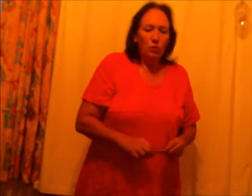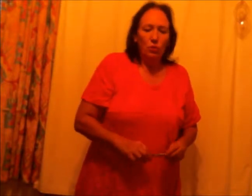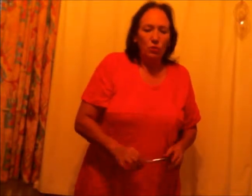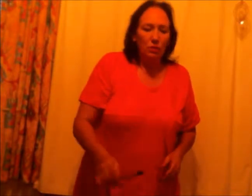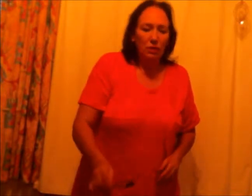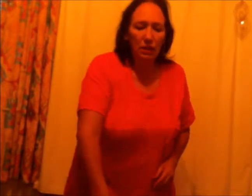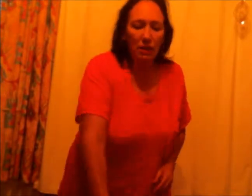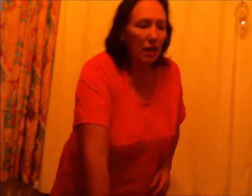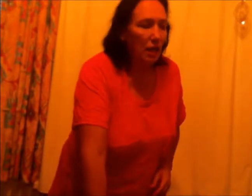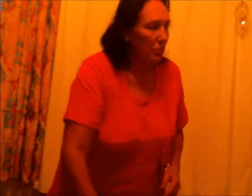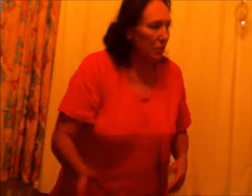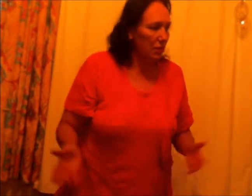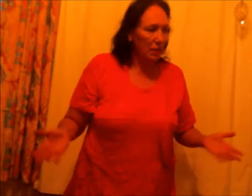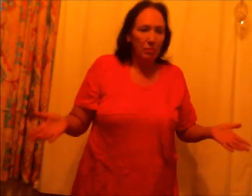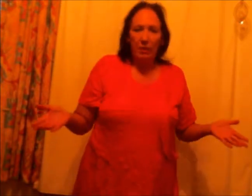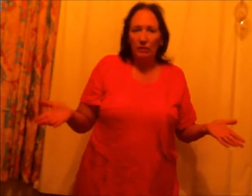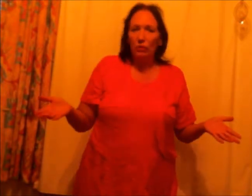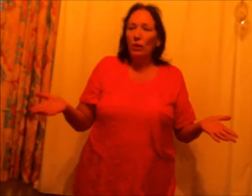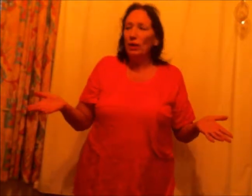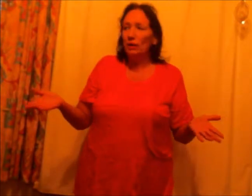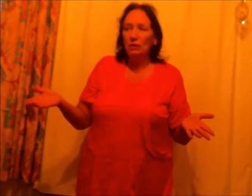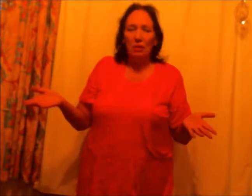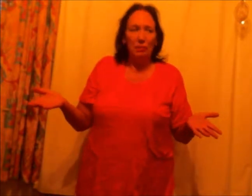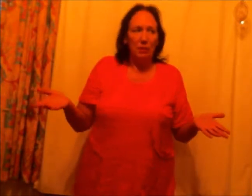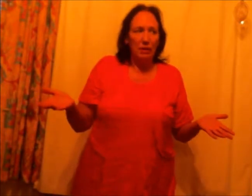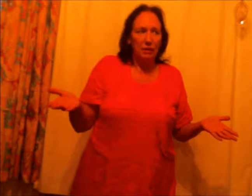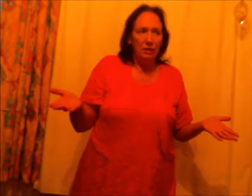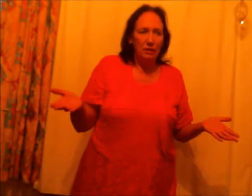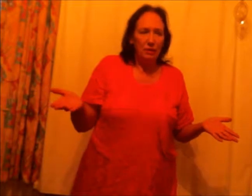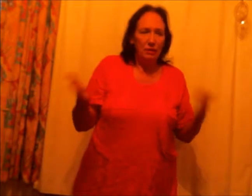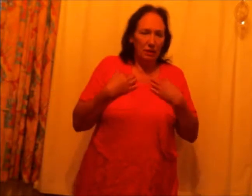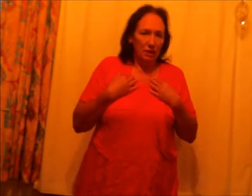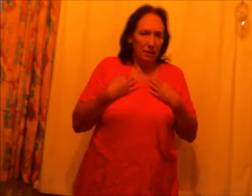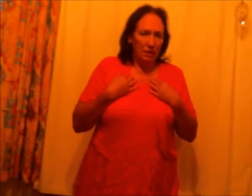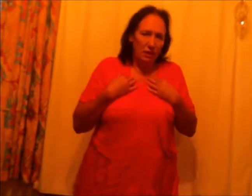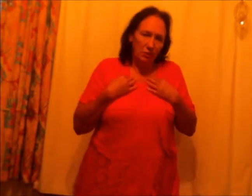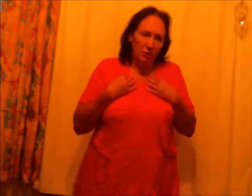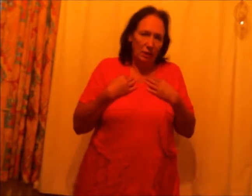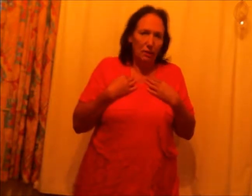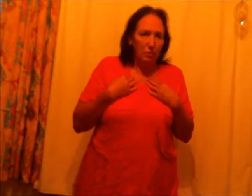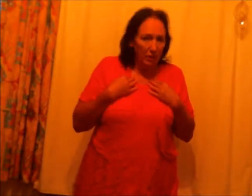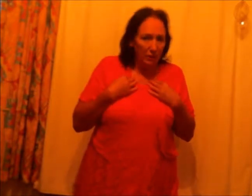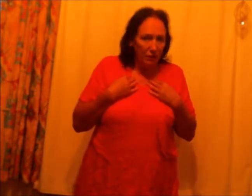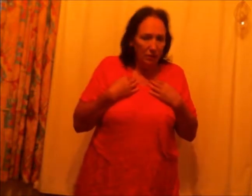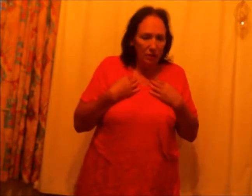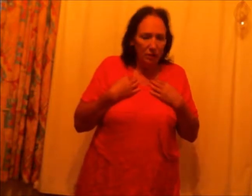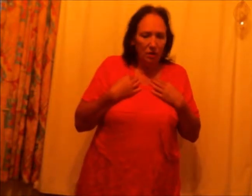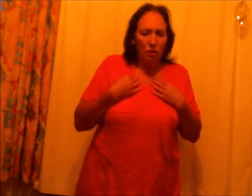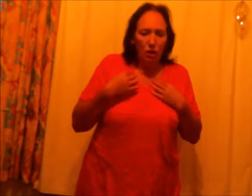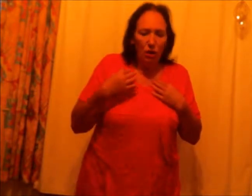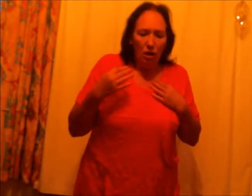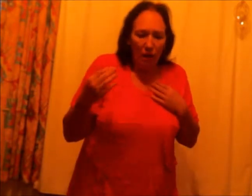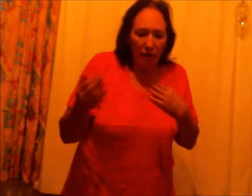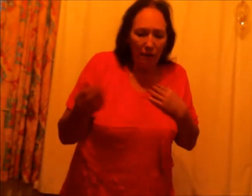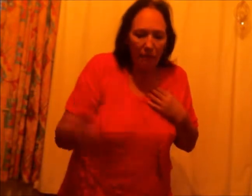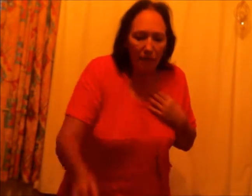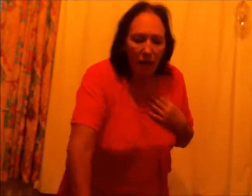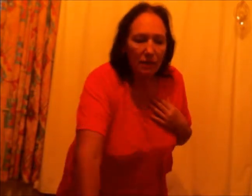Ik heb geen pen. Waar is mijn pen? Ik wil een pen. Ik Ah, daar is een